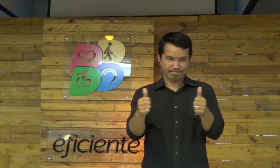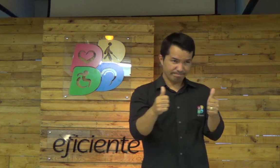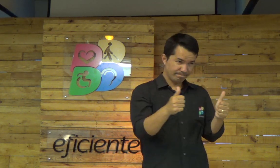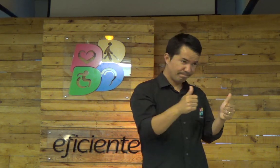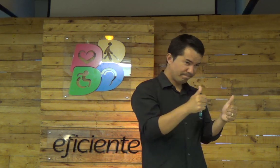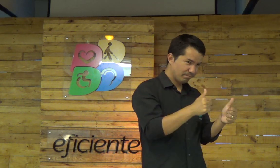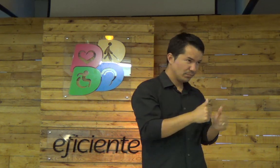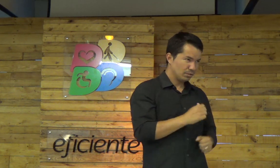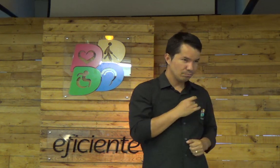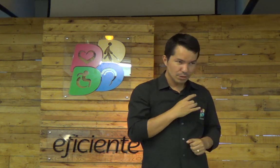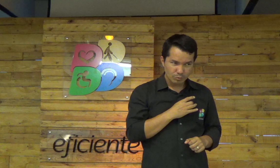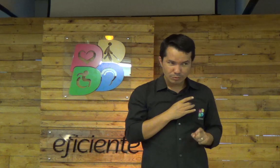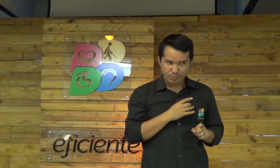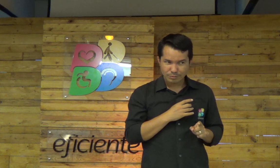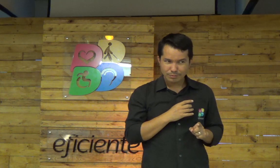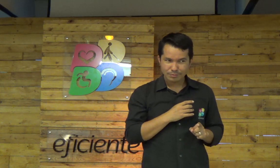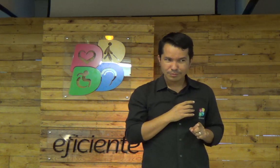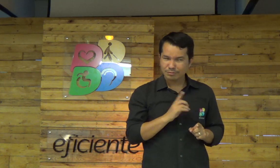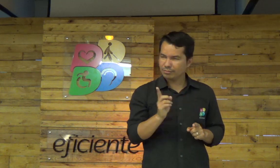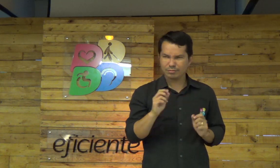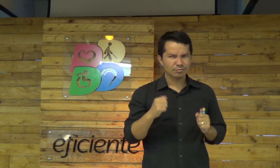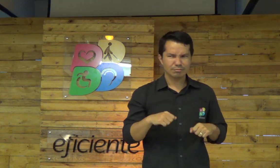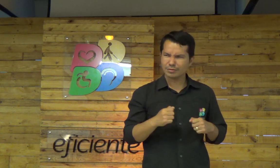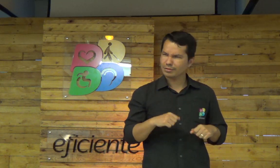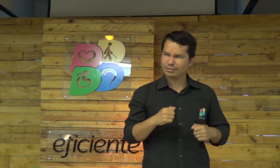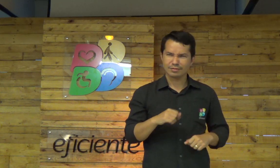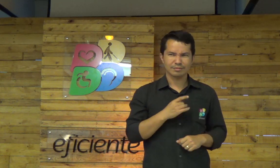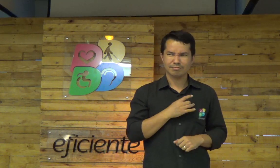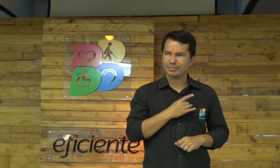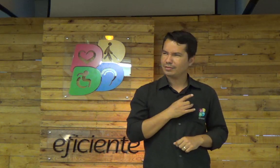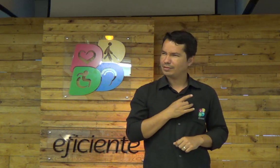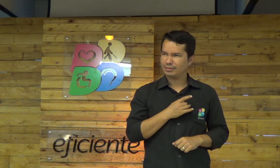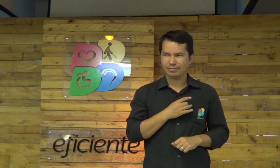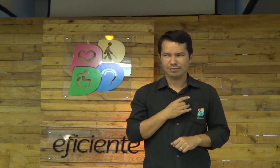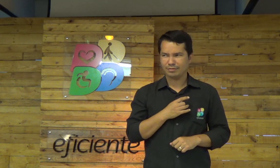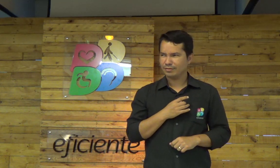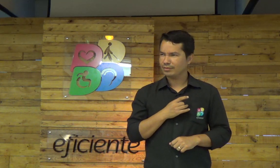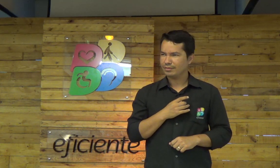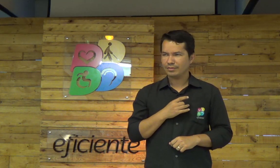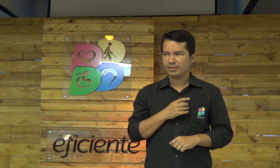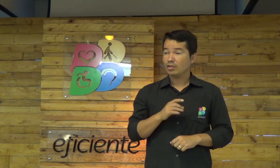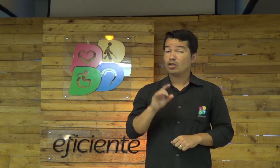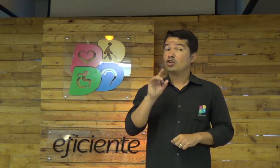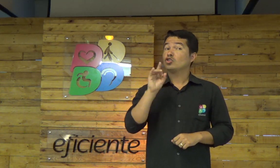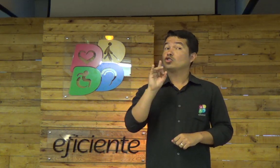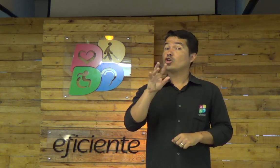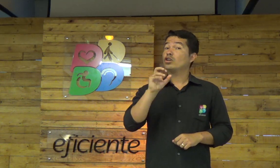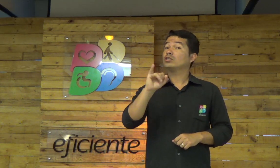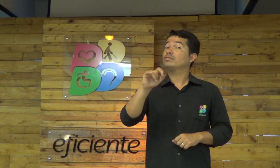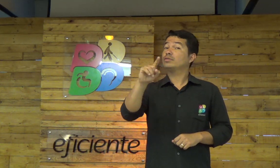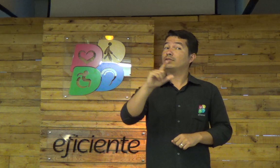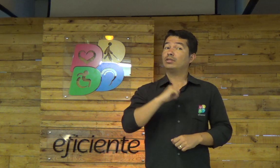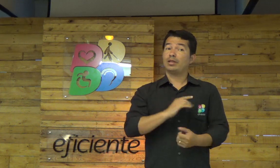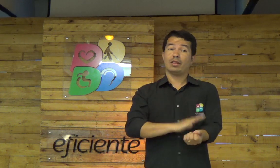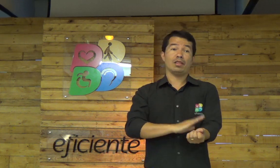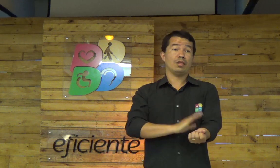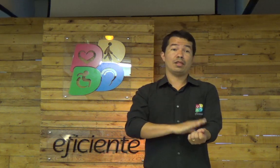Amém? Ficaram com medo? Não, não precisa, mesmo, não precisa ficar com medo, não. Só se você